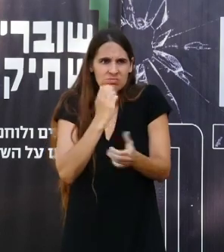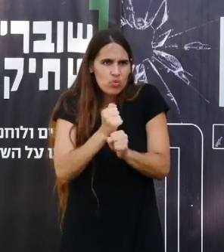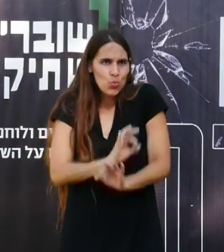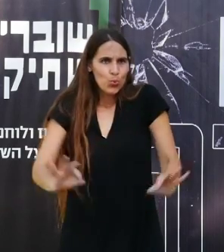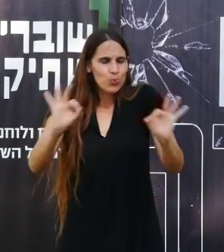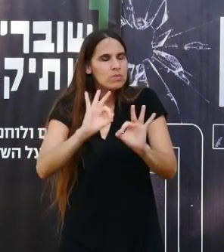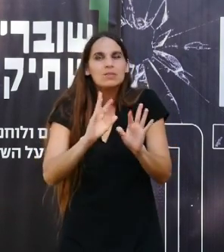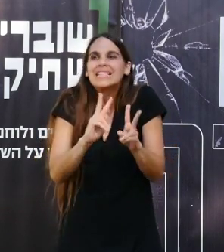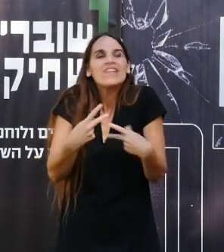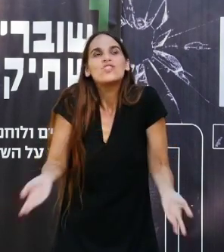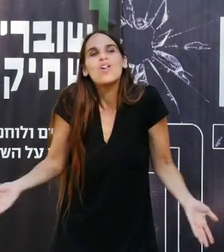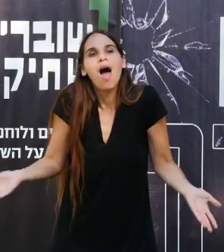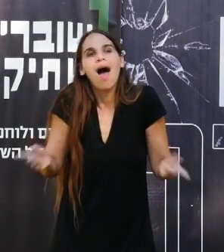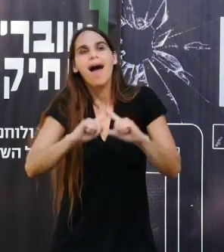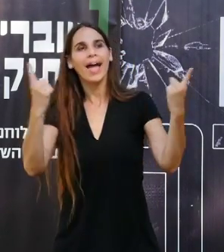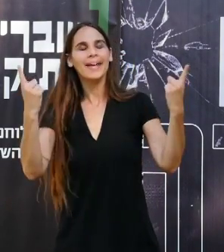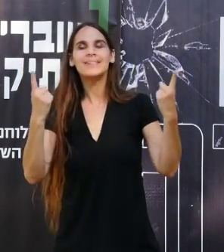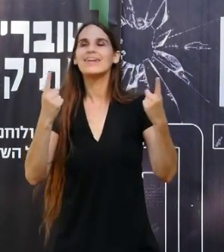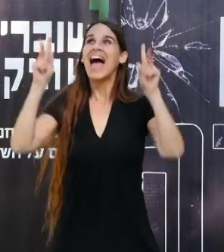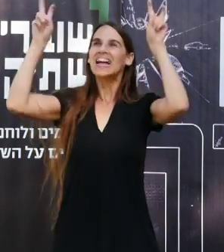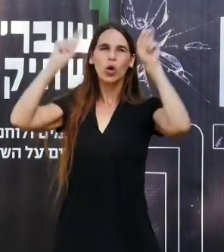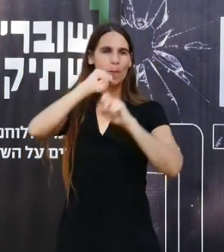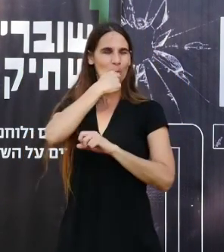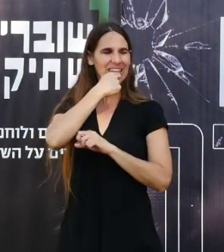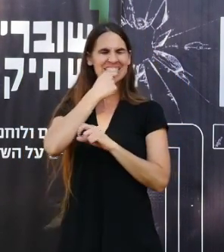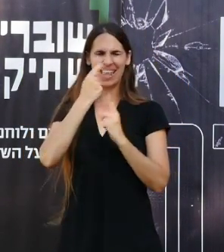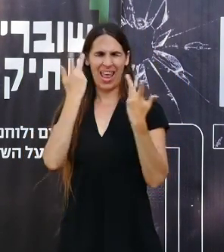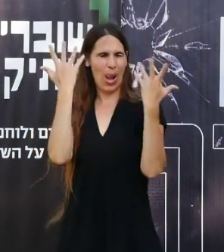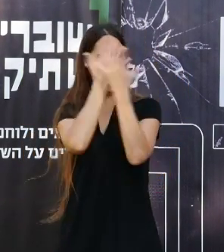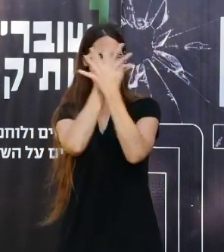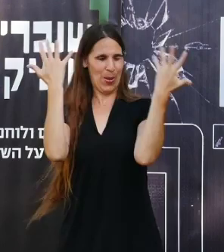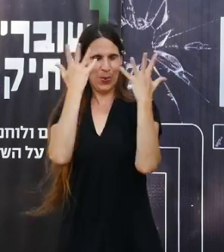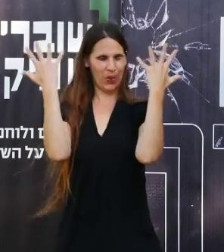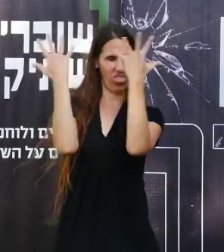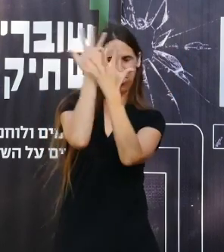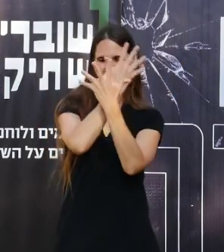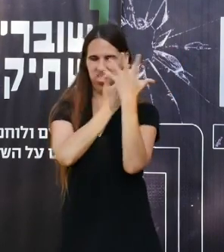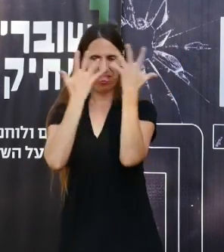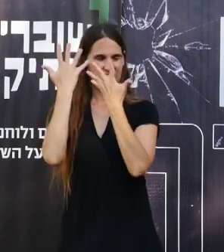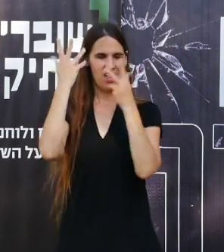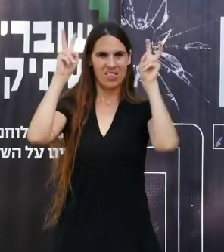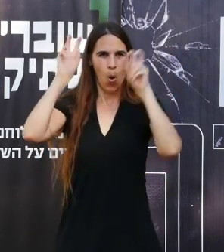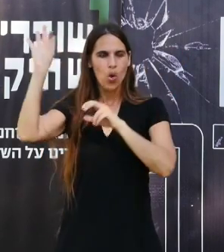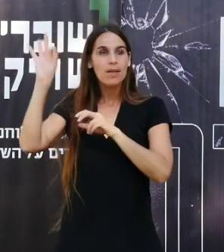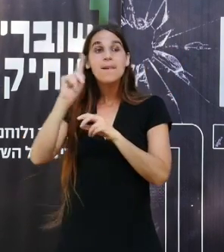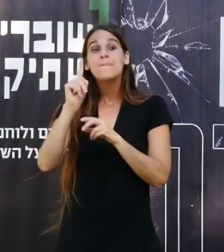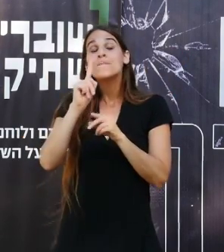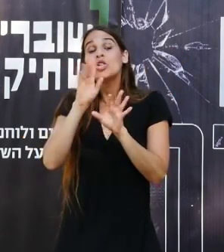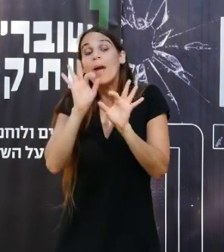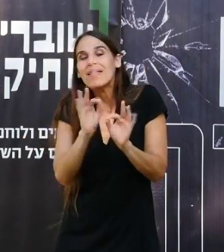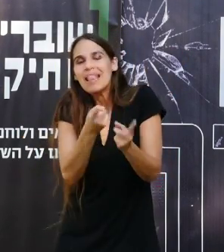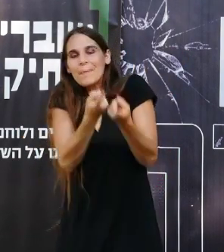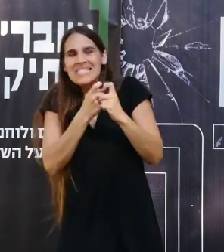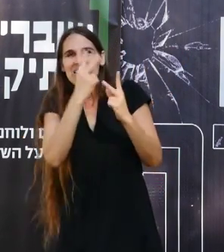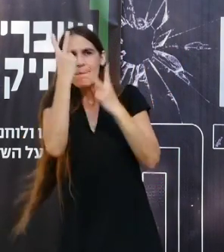אפשרי ההגדרות המודיעיניות הן נורא עמומות וחוץ ממי שבאמת משיג את המידע